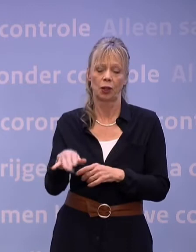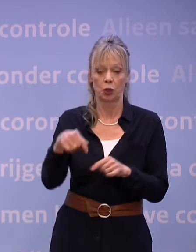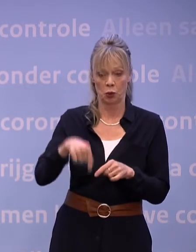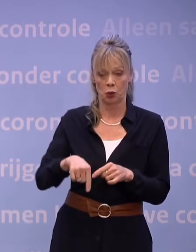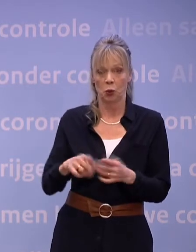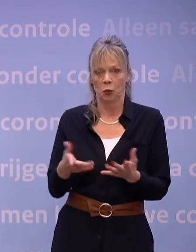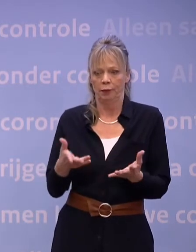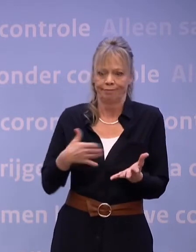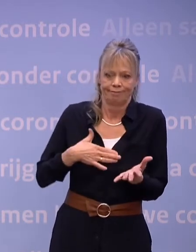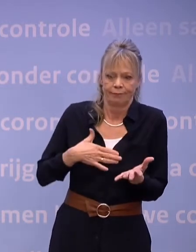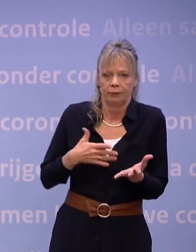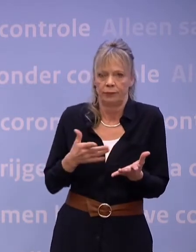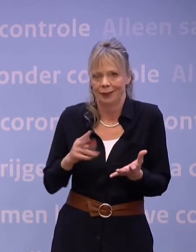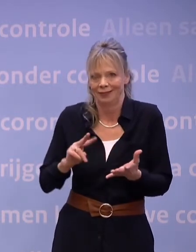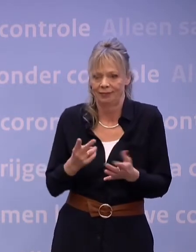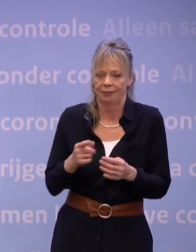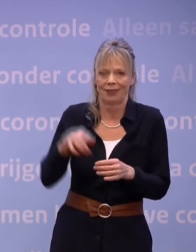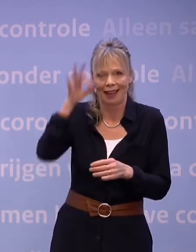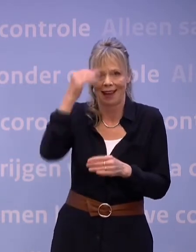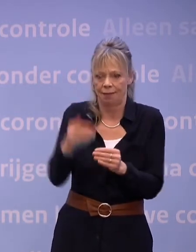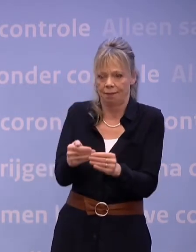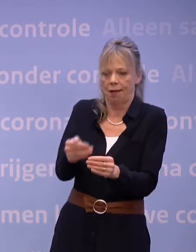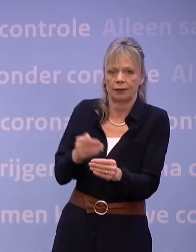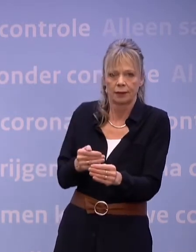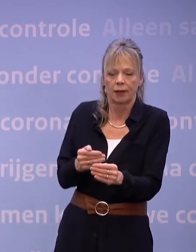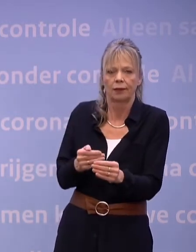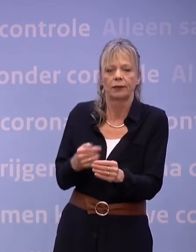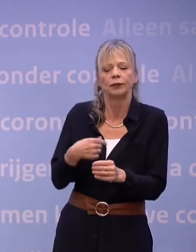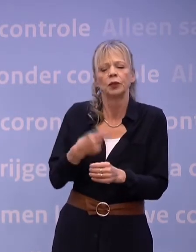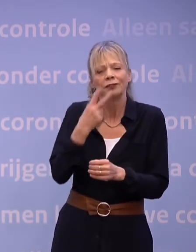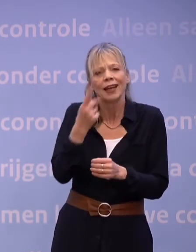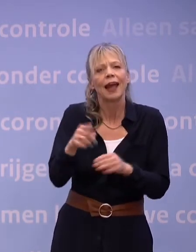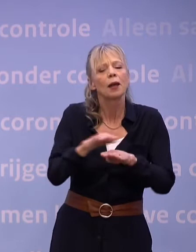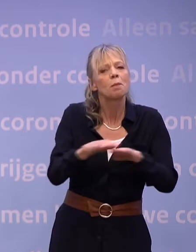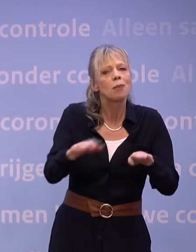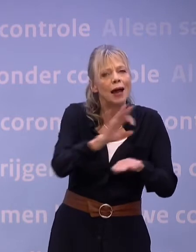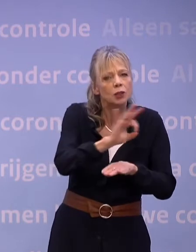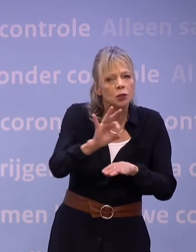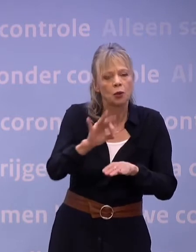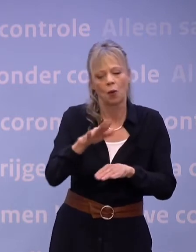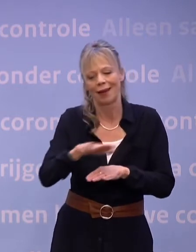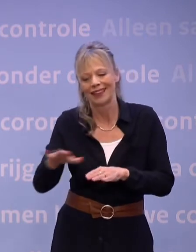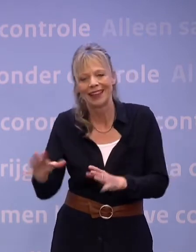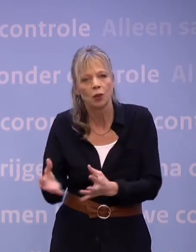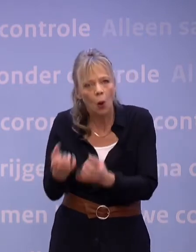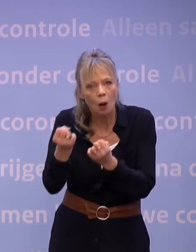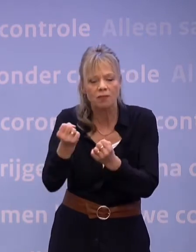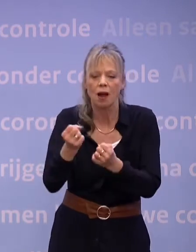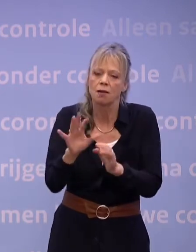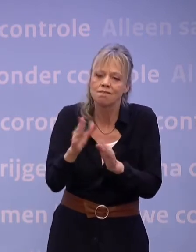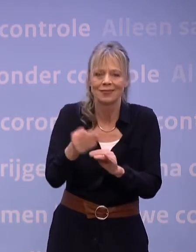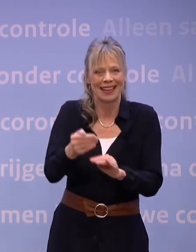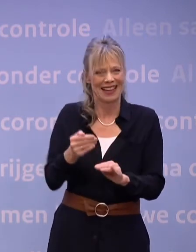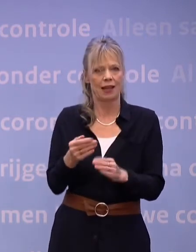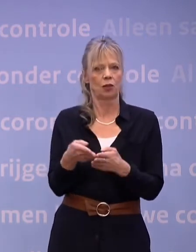leerachterstanden dreigen. We willen daarom kijken of de basisscholen en de kinderopvang al eerder open kunnen...